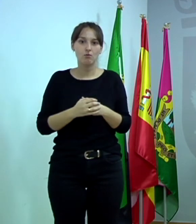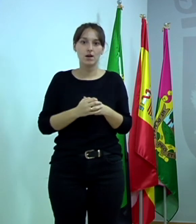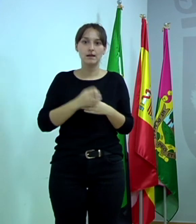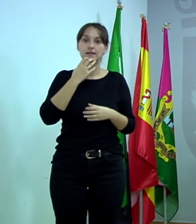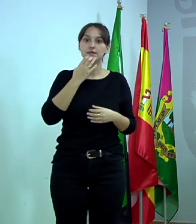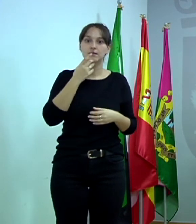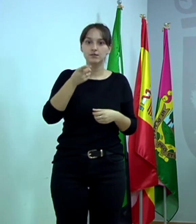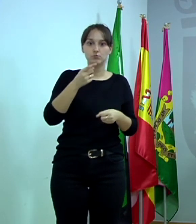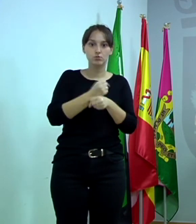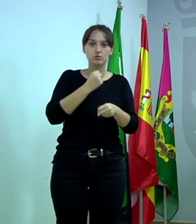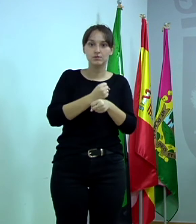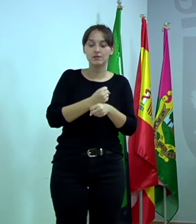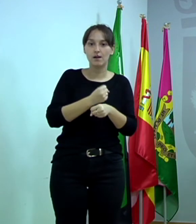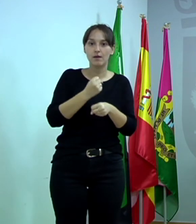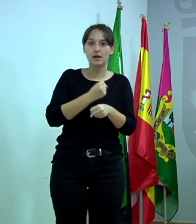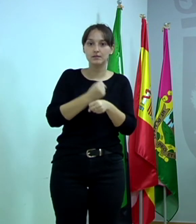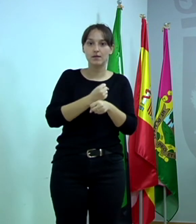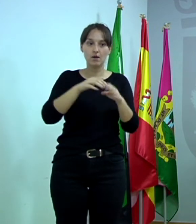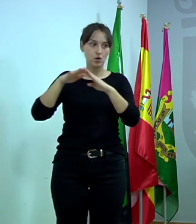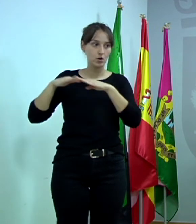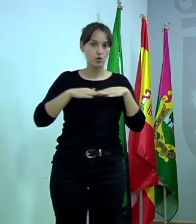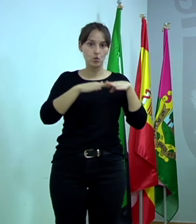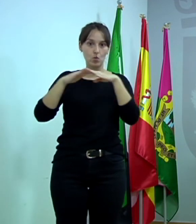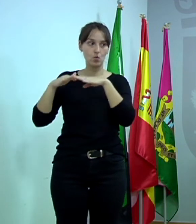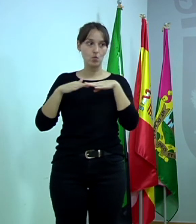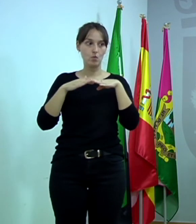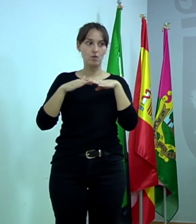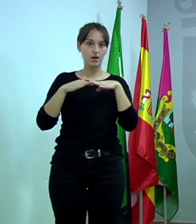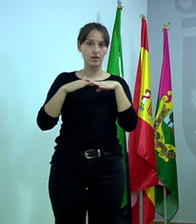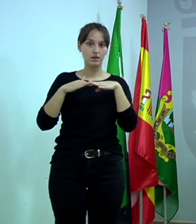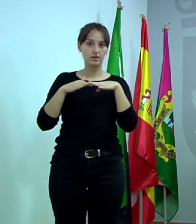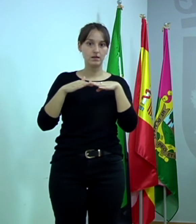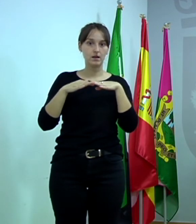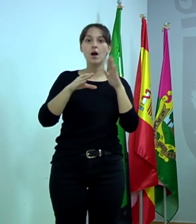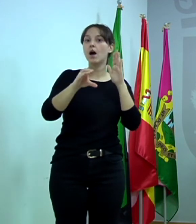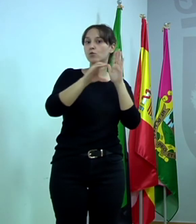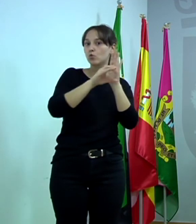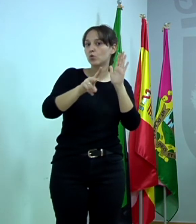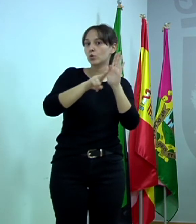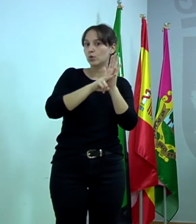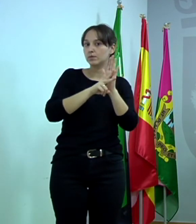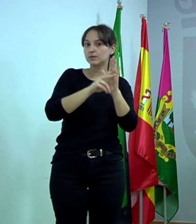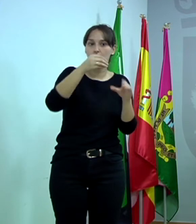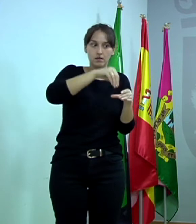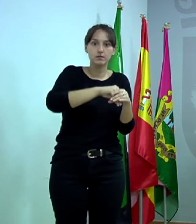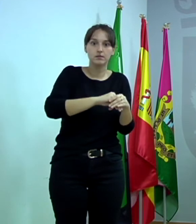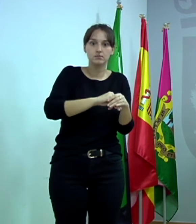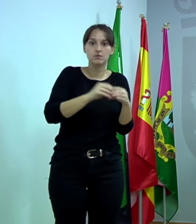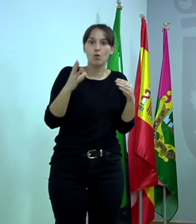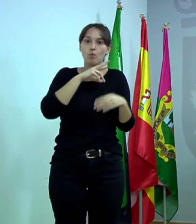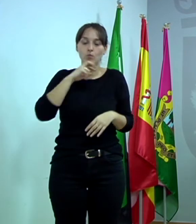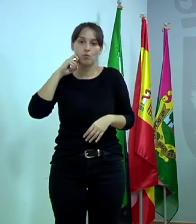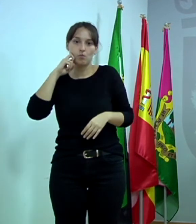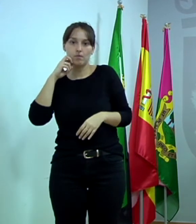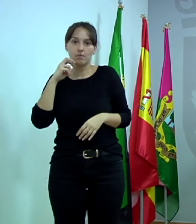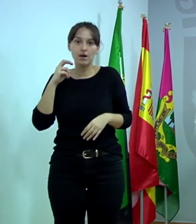igualdad, pues, tiene su validez, evidentemente, cuando haces cualquier… currículum, no? Claro, para el currículum, evidentemente, sí, sí. O simplemente porque tú